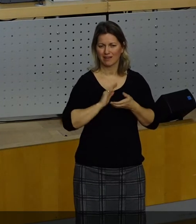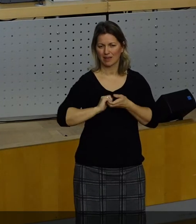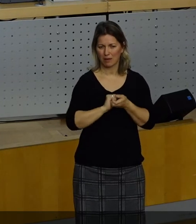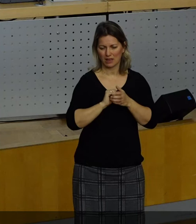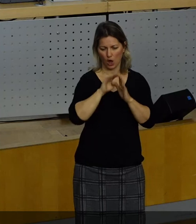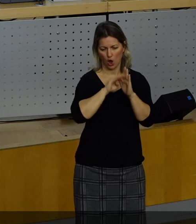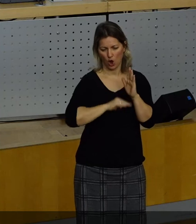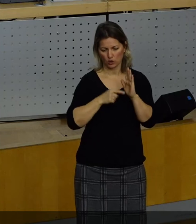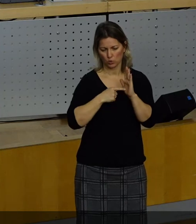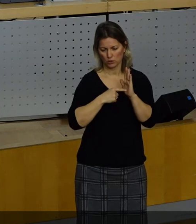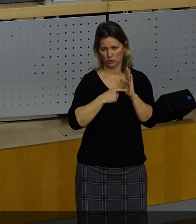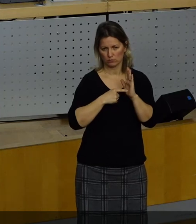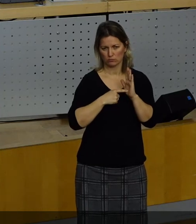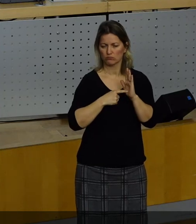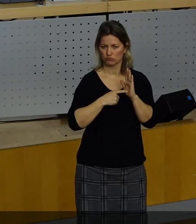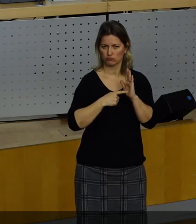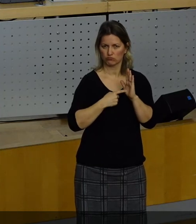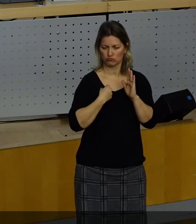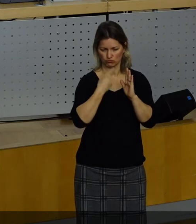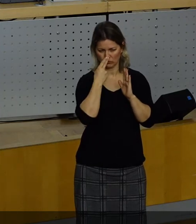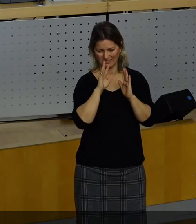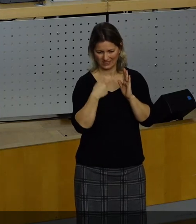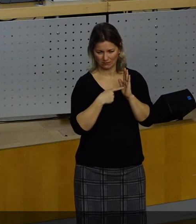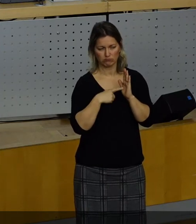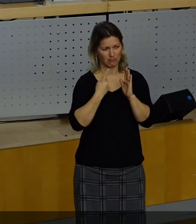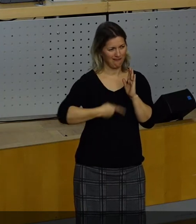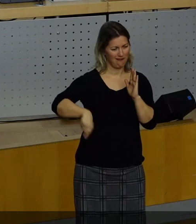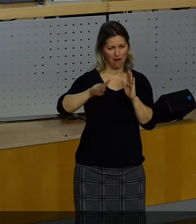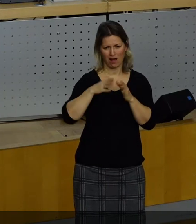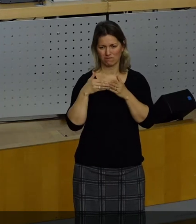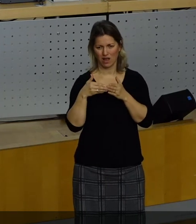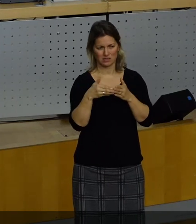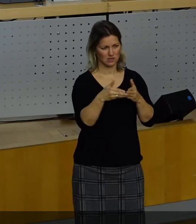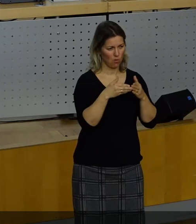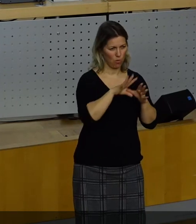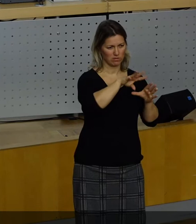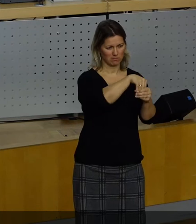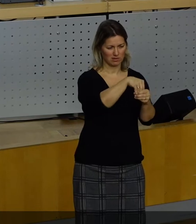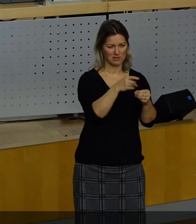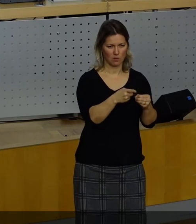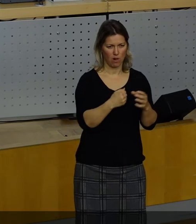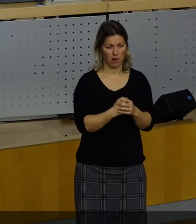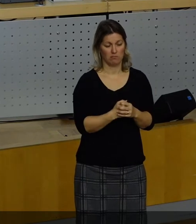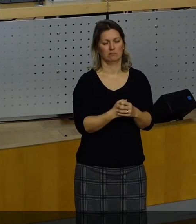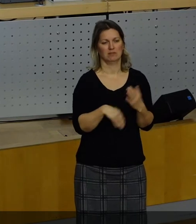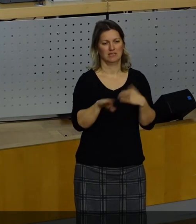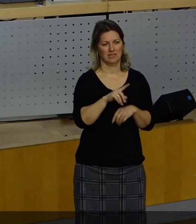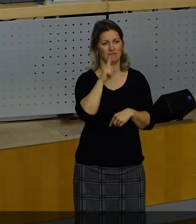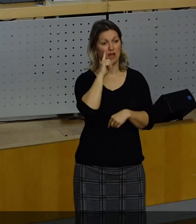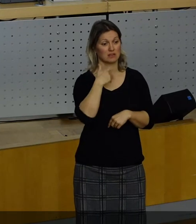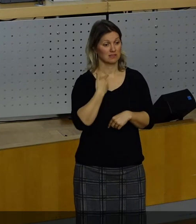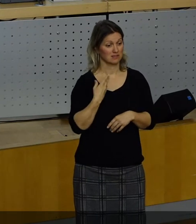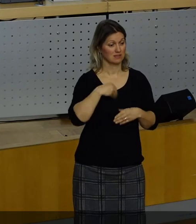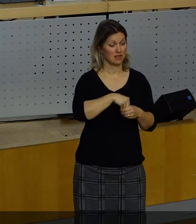zu, sollte so sein, dass alle Fraktionen abgebildet werden sollen. Jetzt wissen wir natürlich auch, es gibt keinen Anspruch,